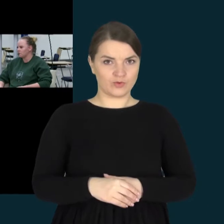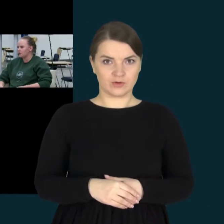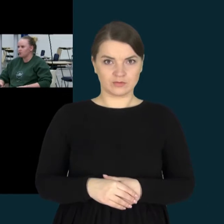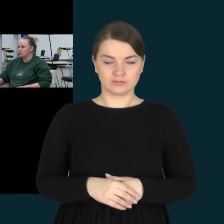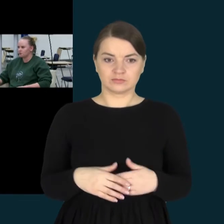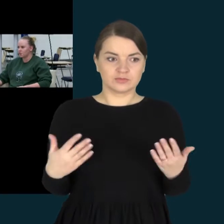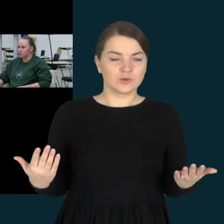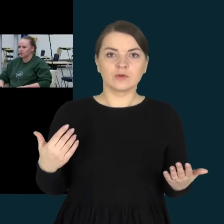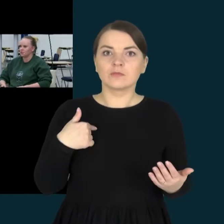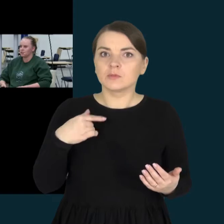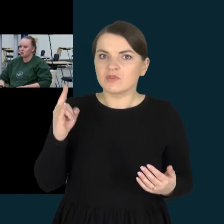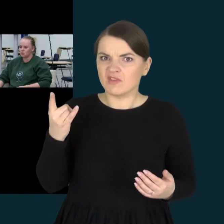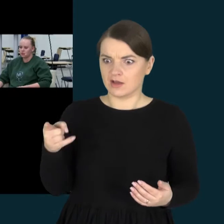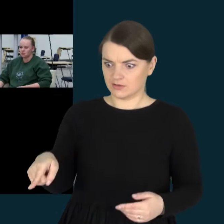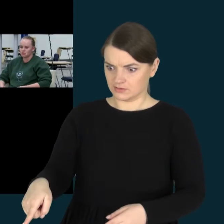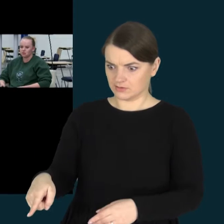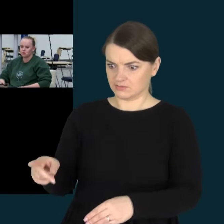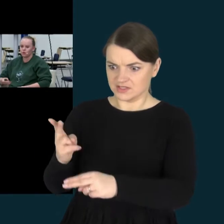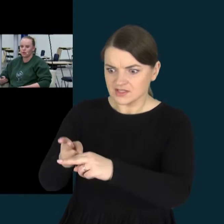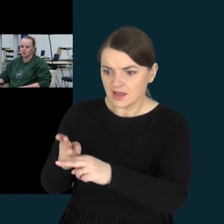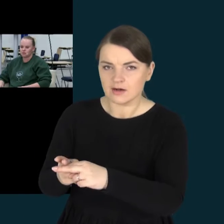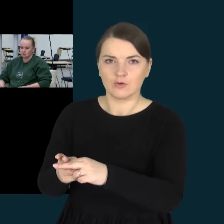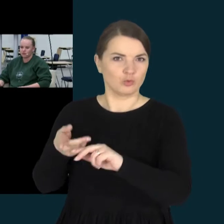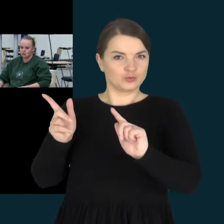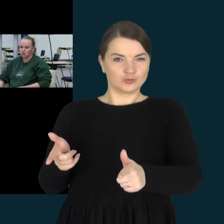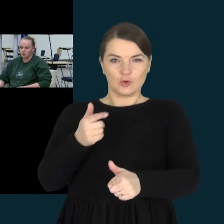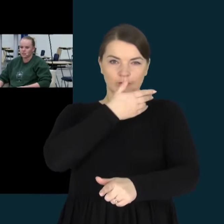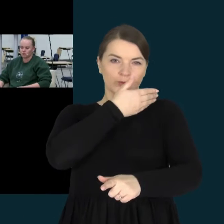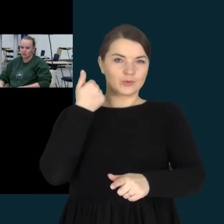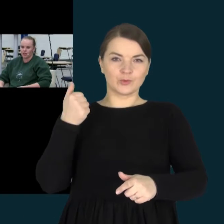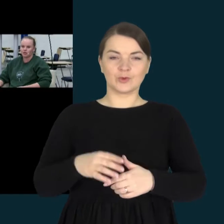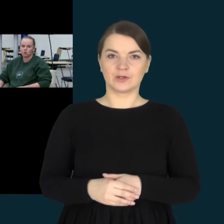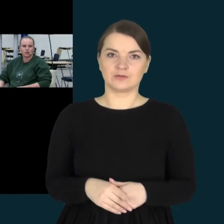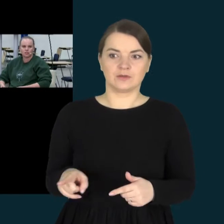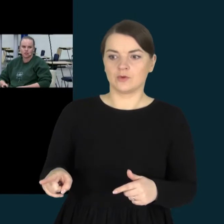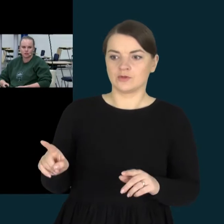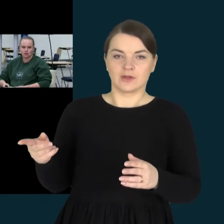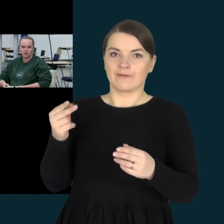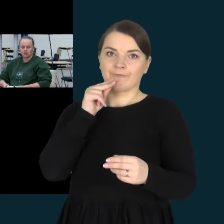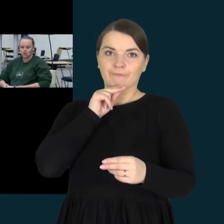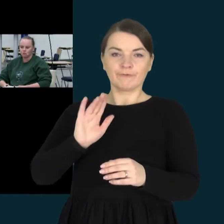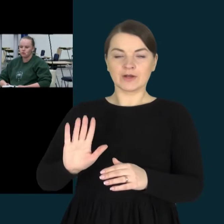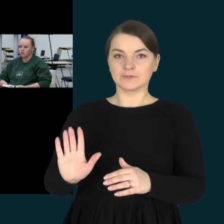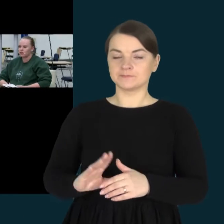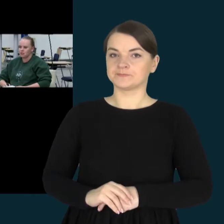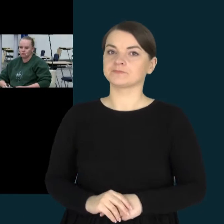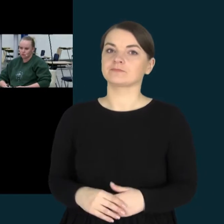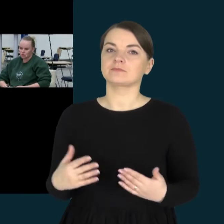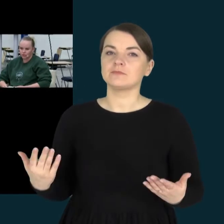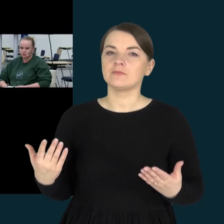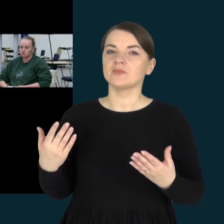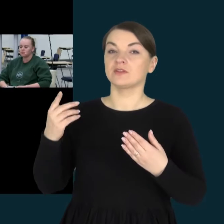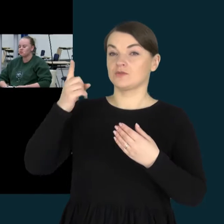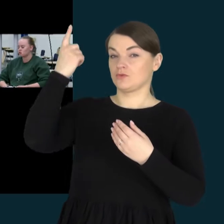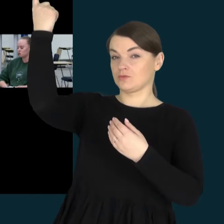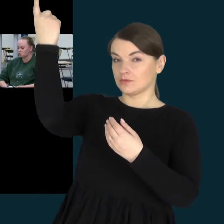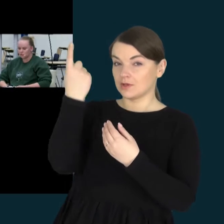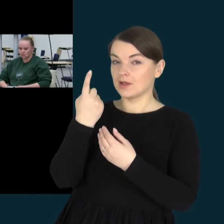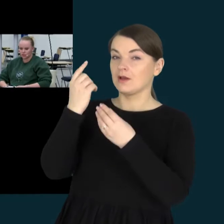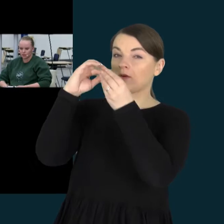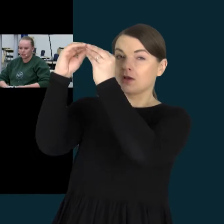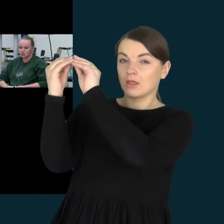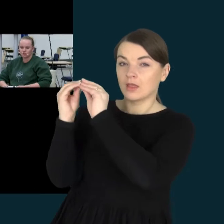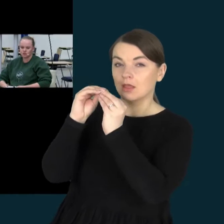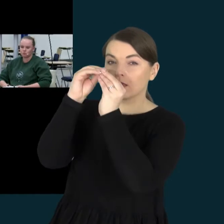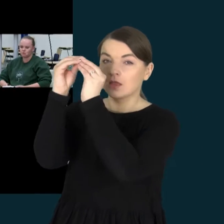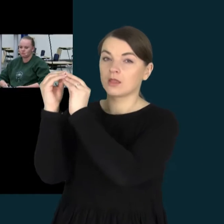kaltina, tavo vaiką kaltina tuo, ko jis nepadarė, ko jis nėra. Buvo daryba su dievu, su